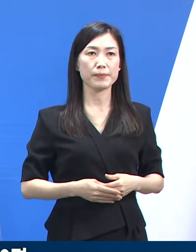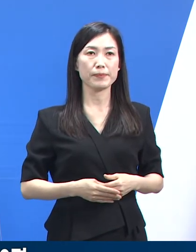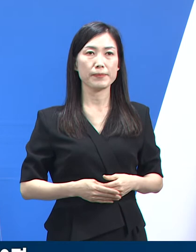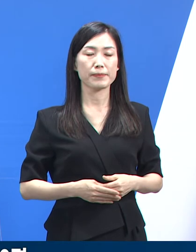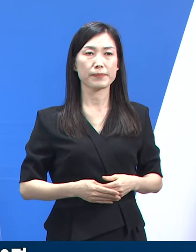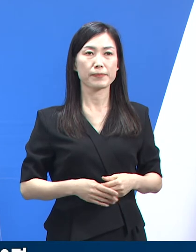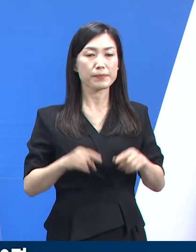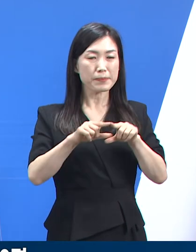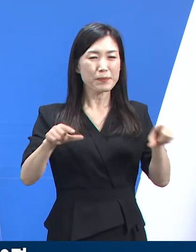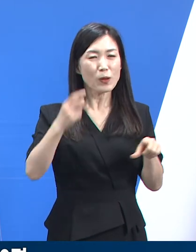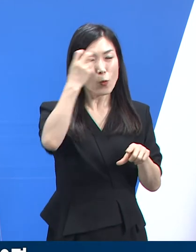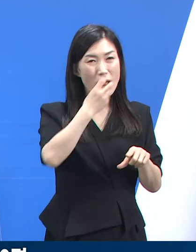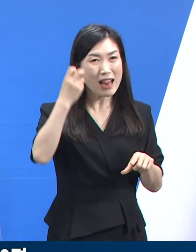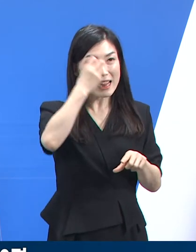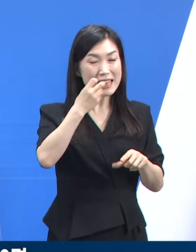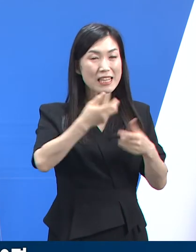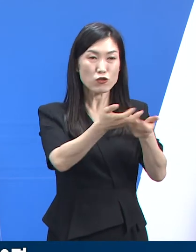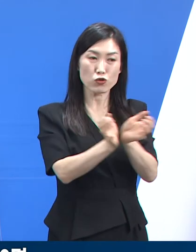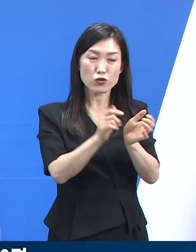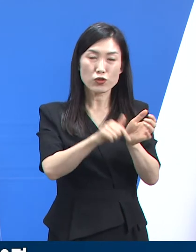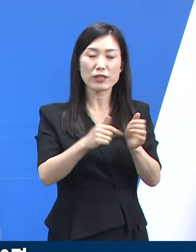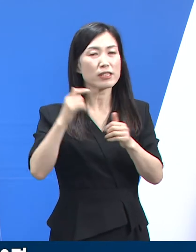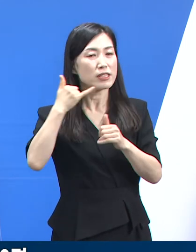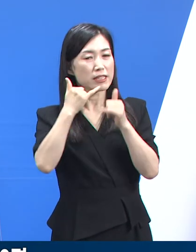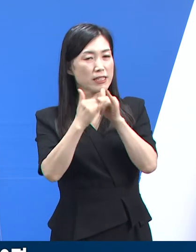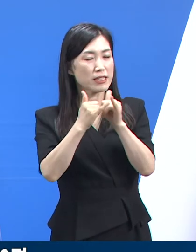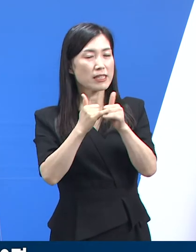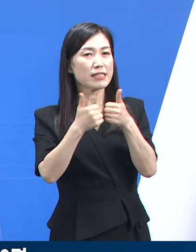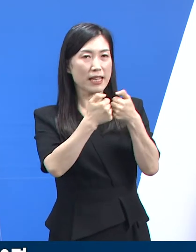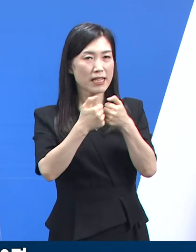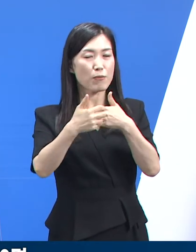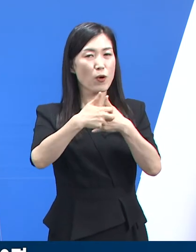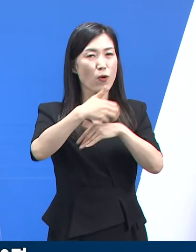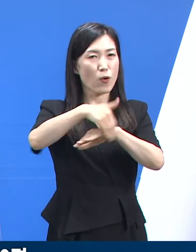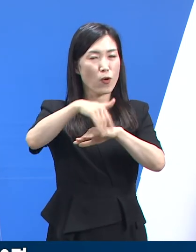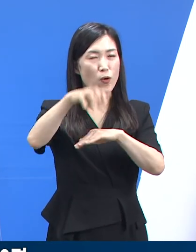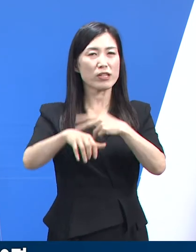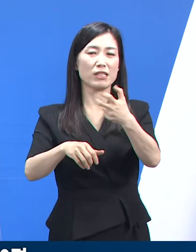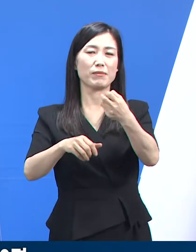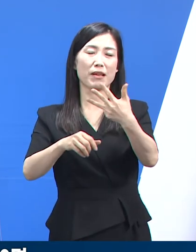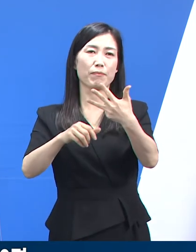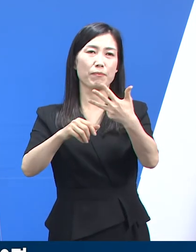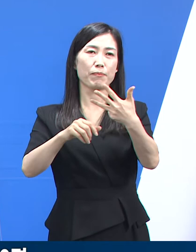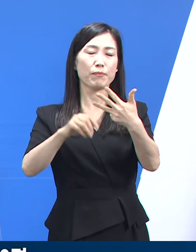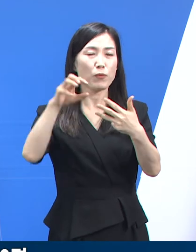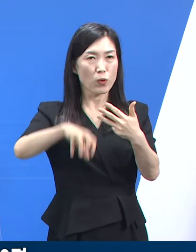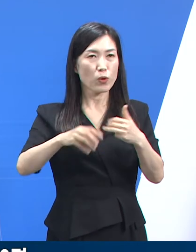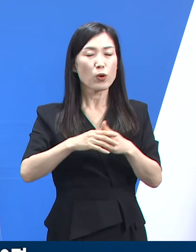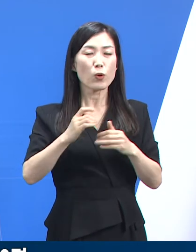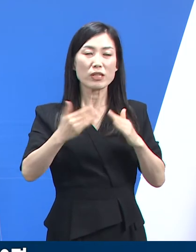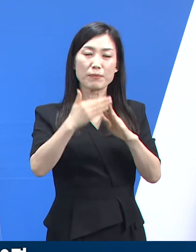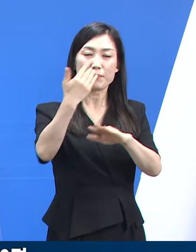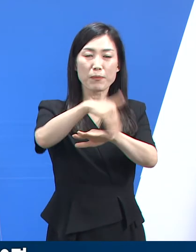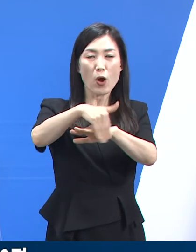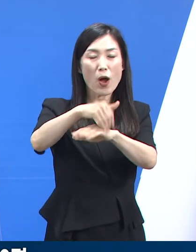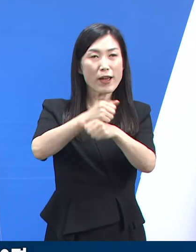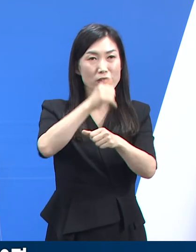일반관리군 재택치료 오류상담센터는 73개소이며 비대면 진료가 가능한 동네 병원은